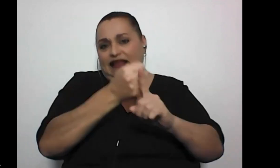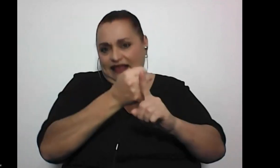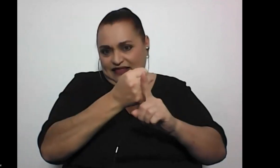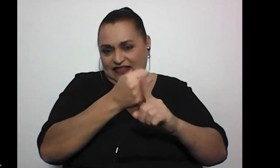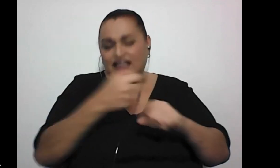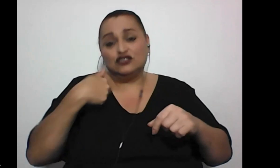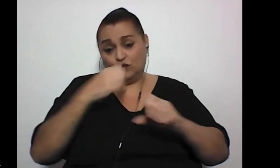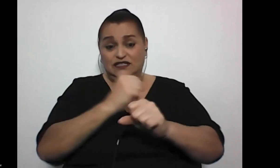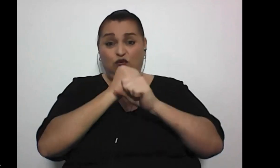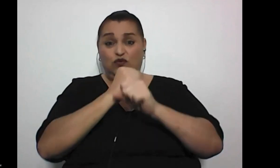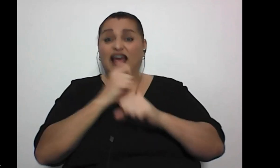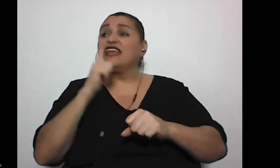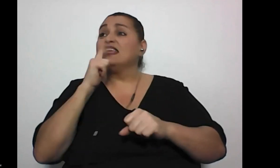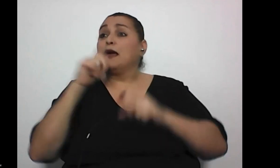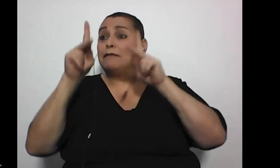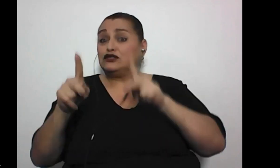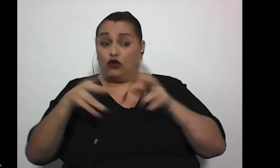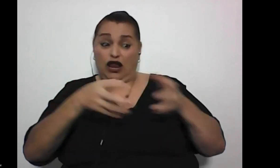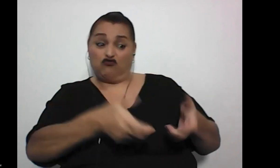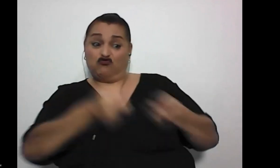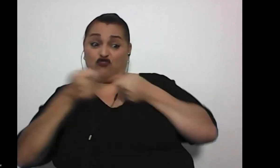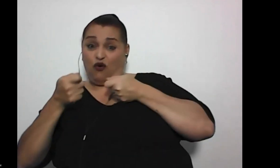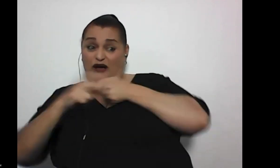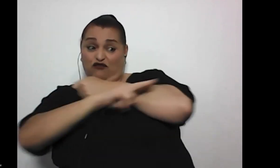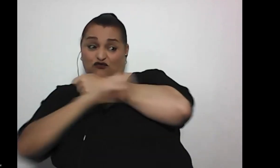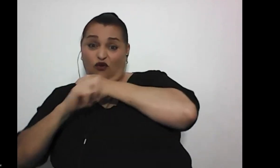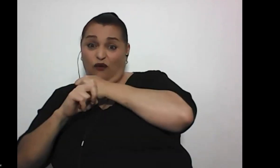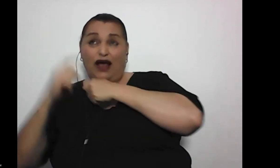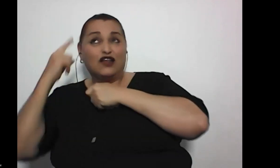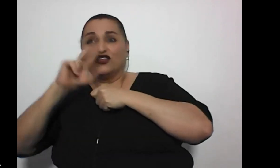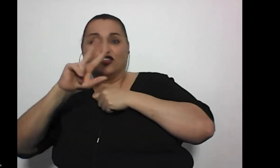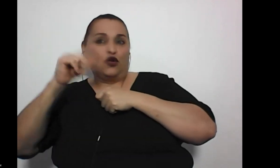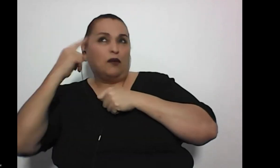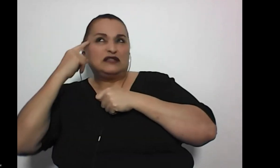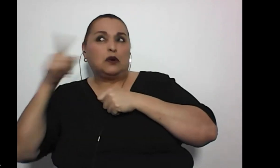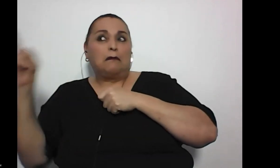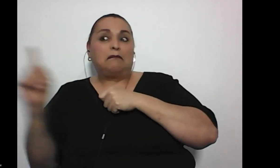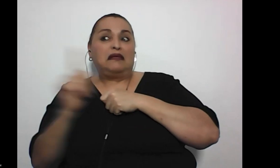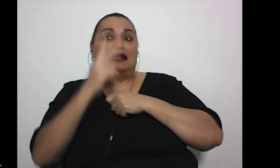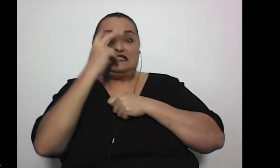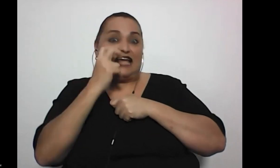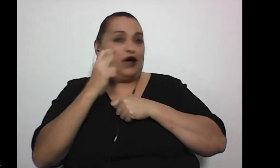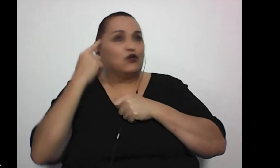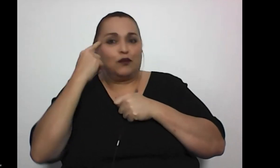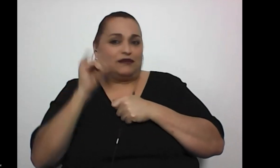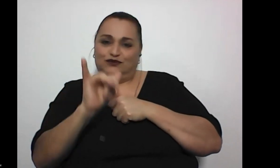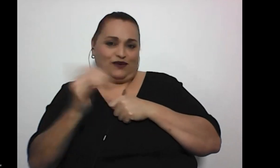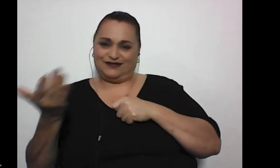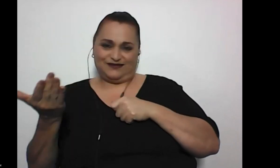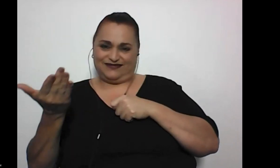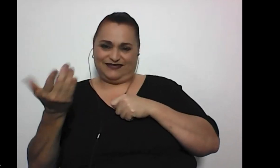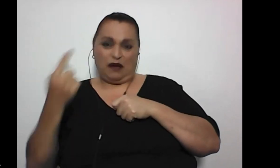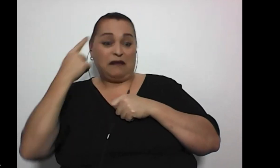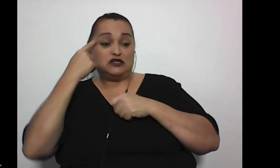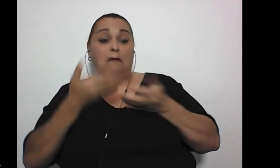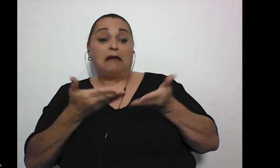Estoy segura que quien se robó eso no pensó para que pase ahorita más tarde algún cieguito, alguna cieguita que hay ahí, no, no pensó en eso, pensó en